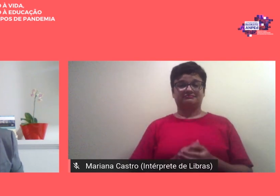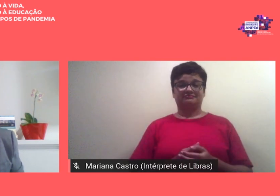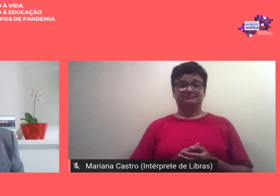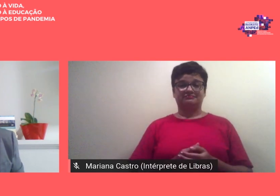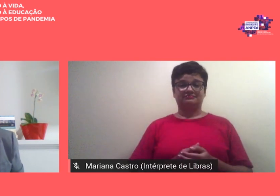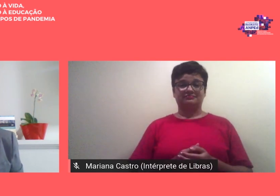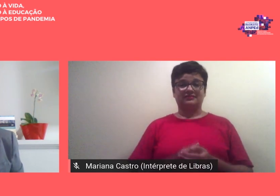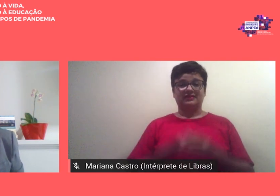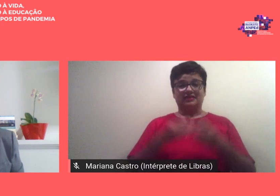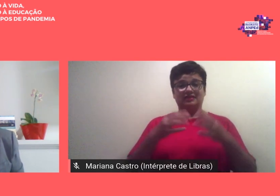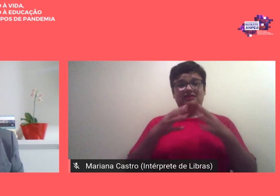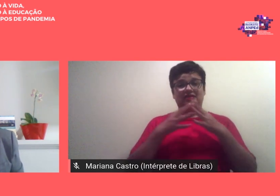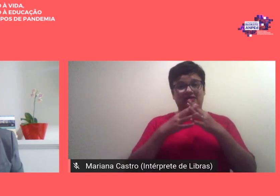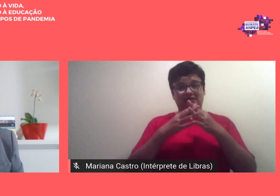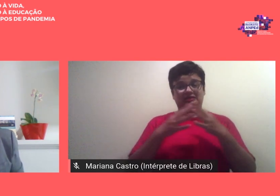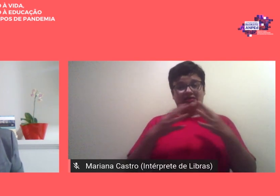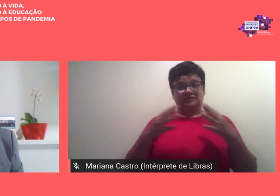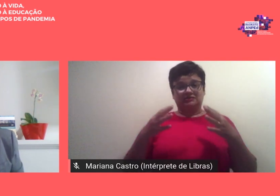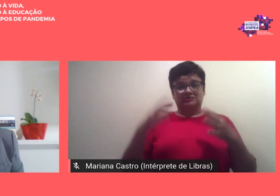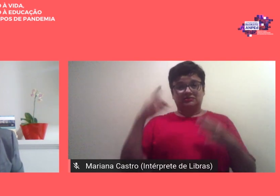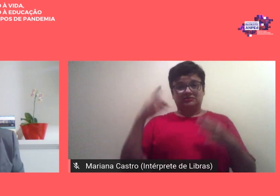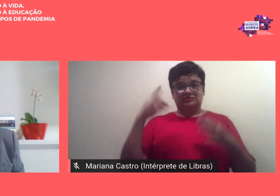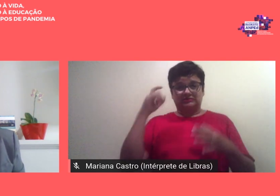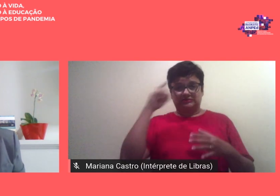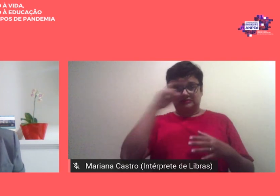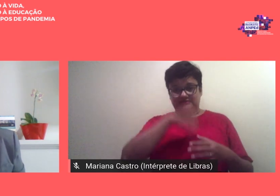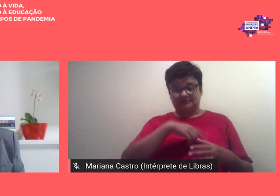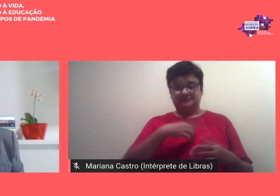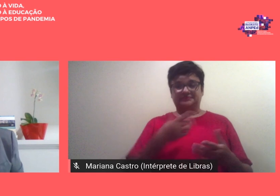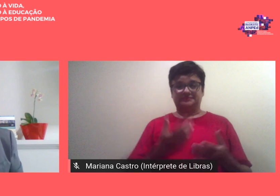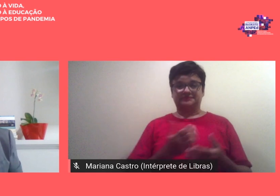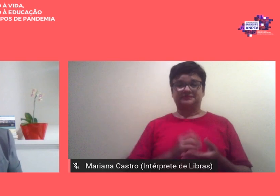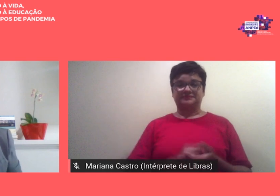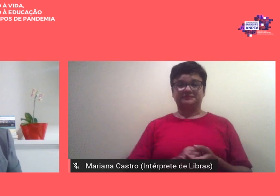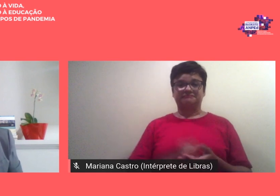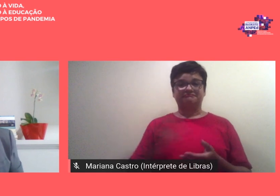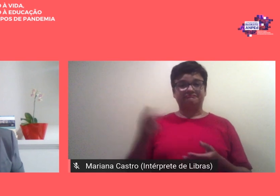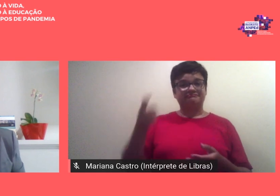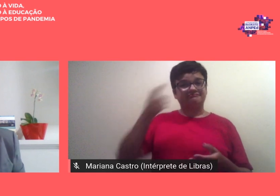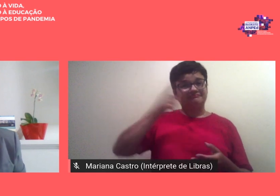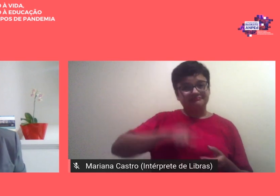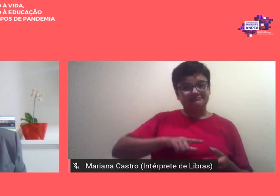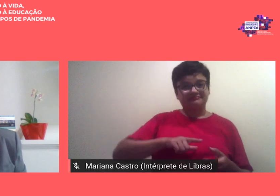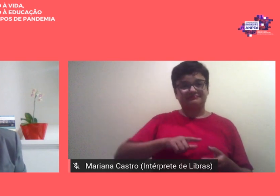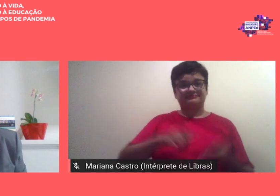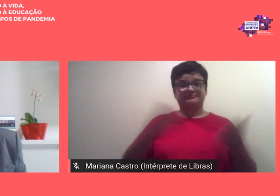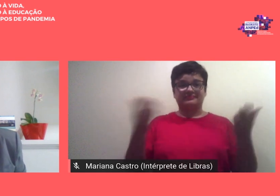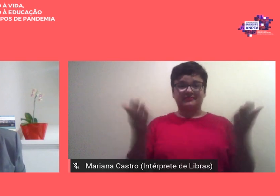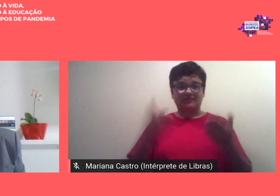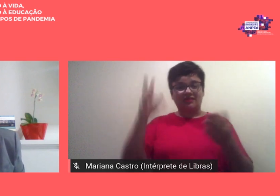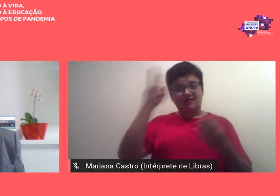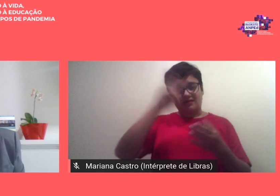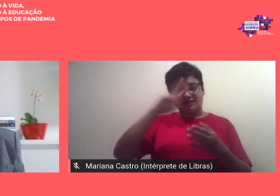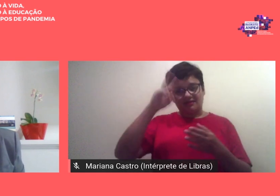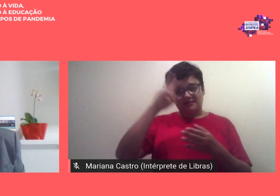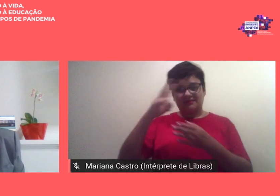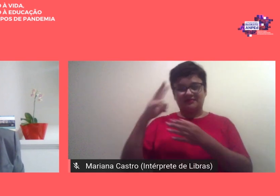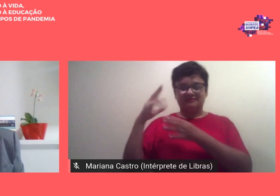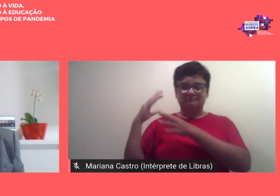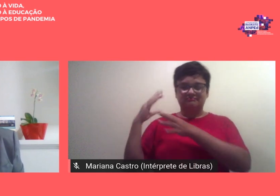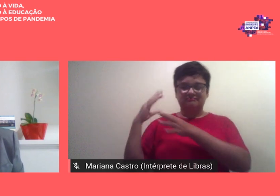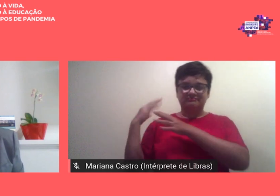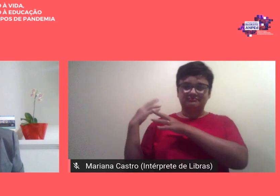complexidade ímpar se por um lado aqui rememorando um pouco o começo das nossas